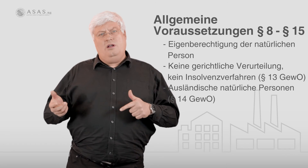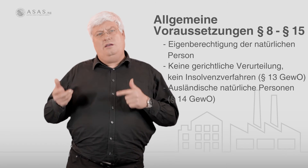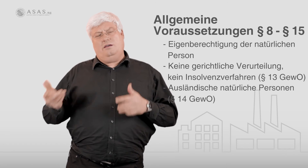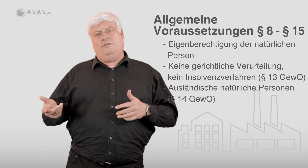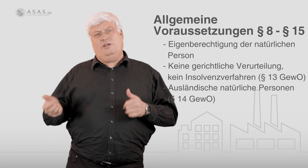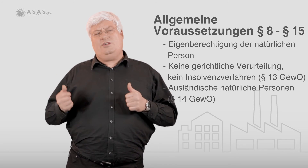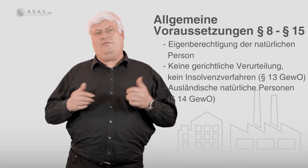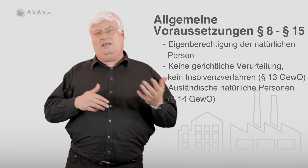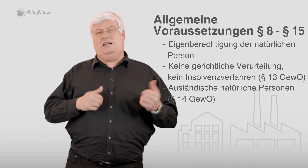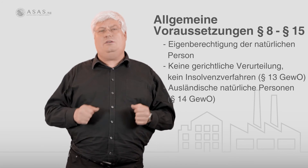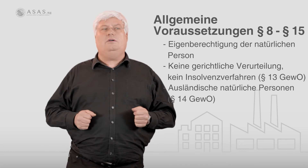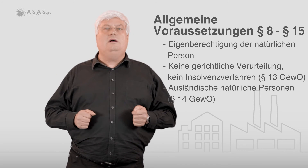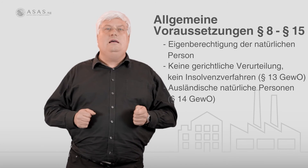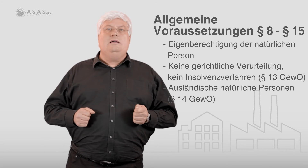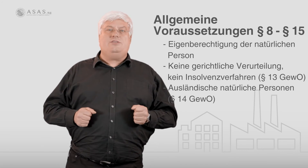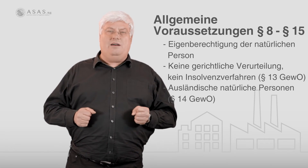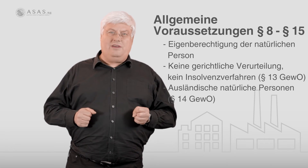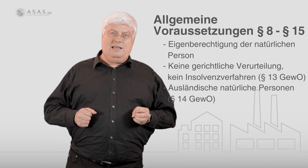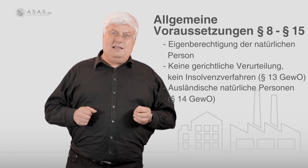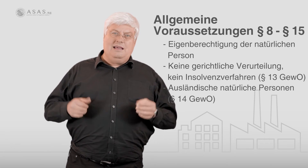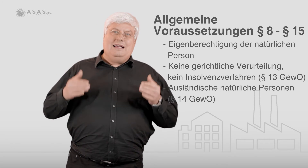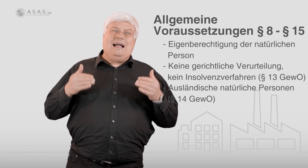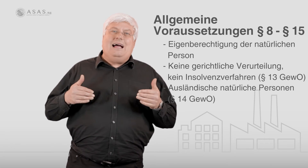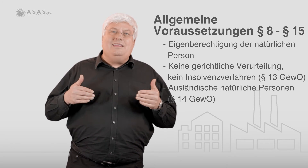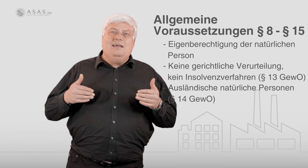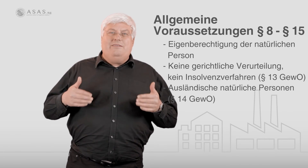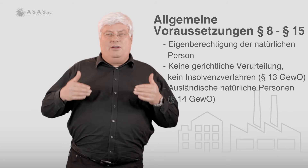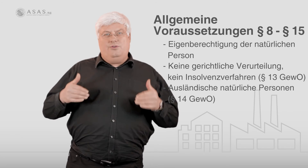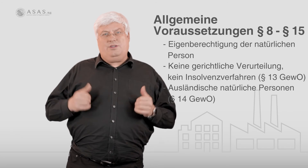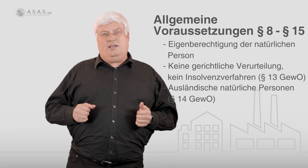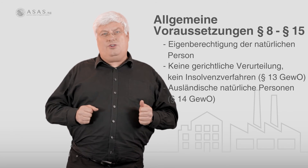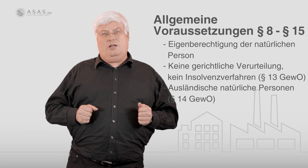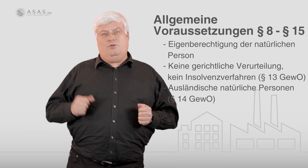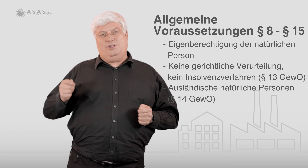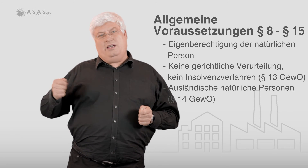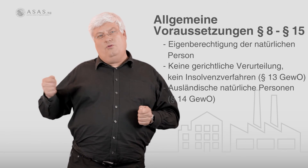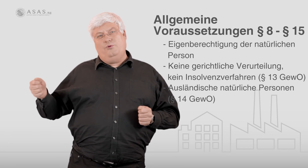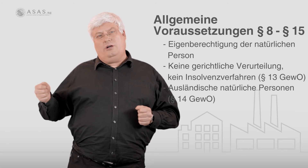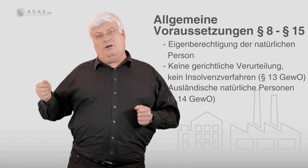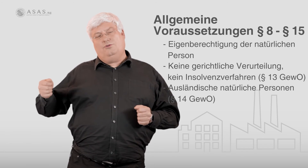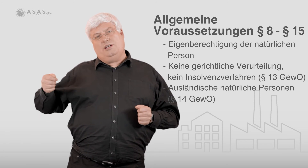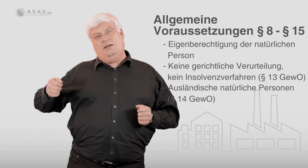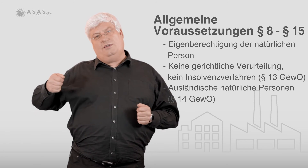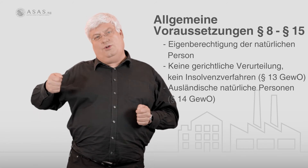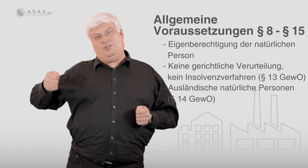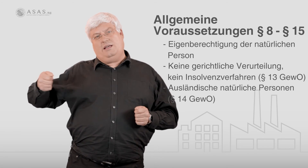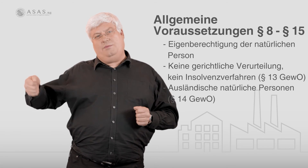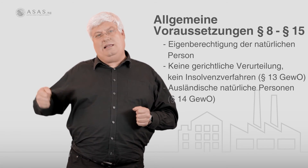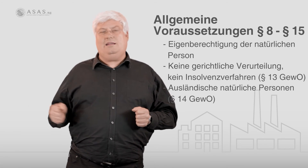wirtschaftlich als auch strafrechtlich, kann, wenn er österreichischer oder EU-Bürger oder sonst einem Inländer